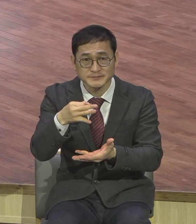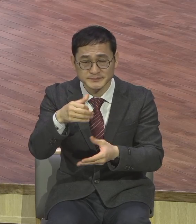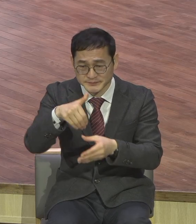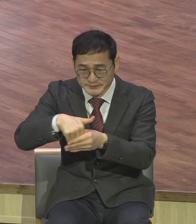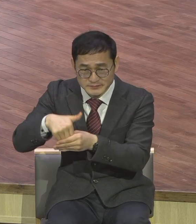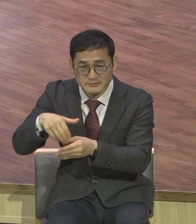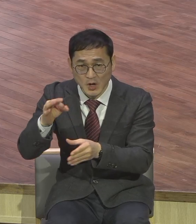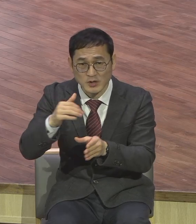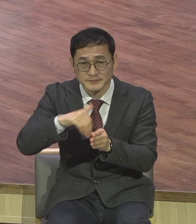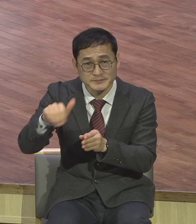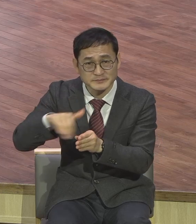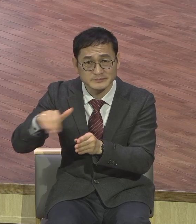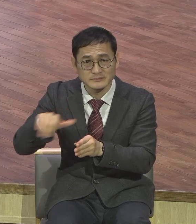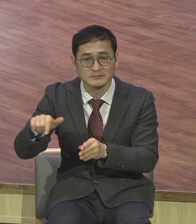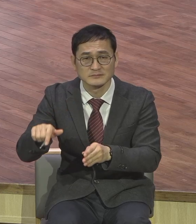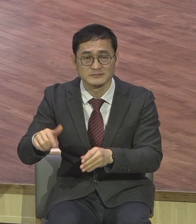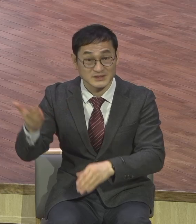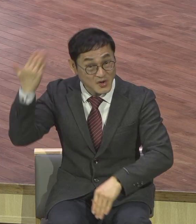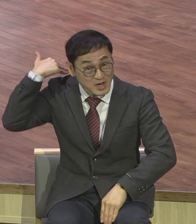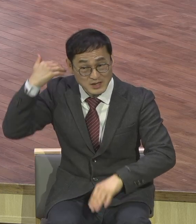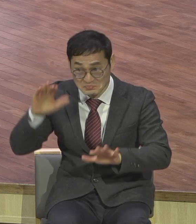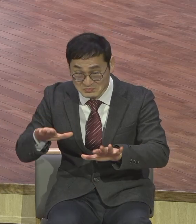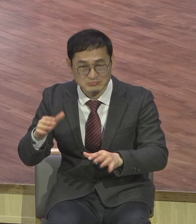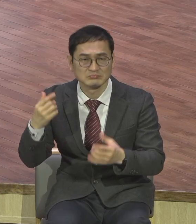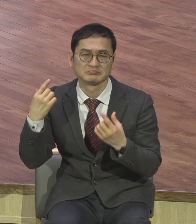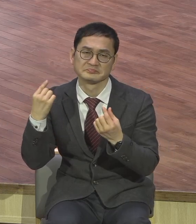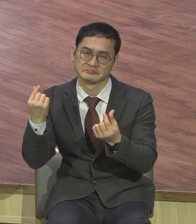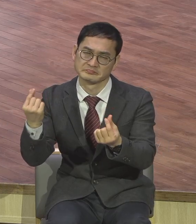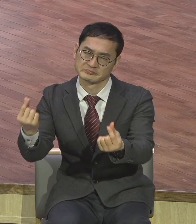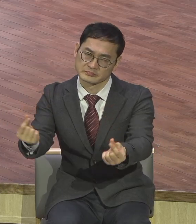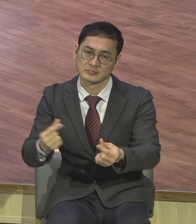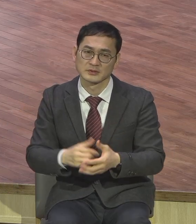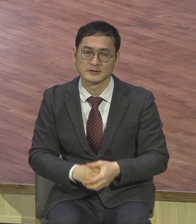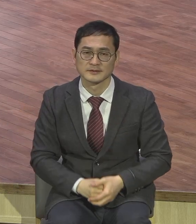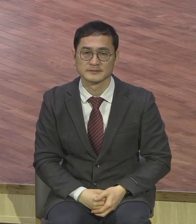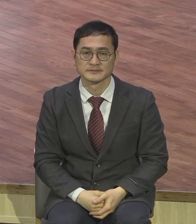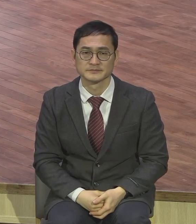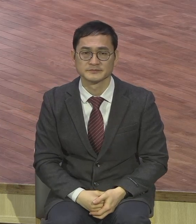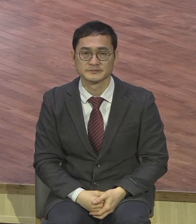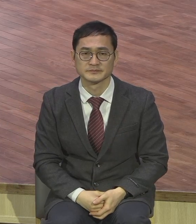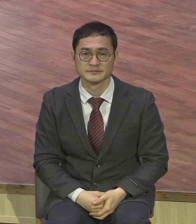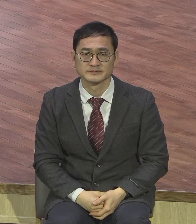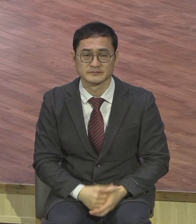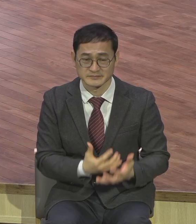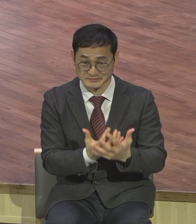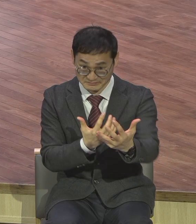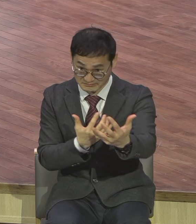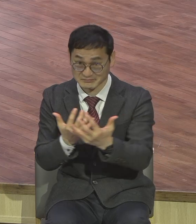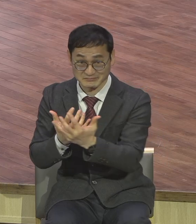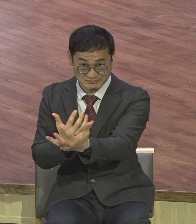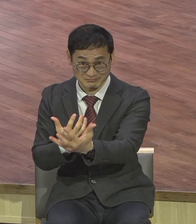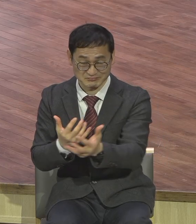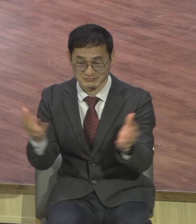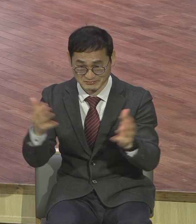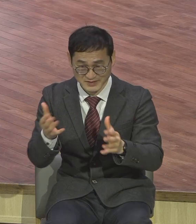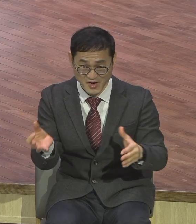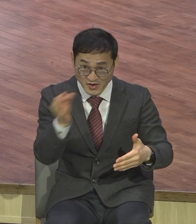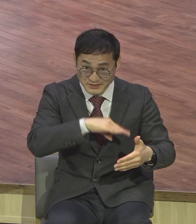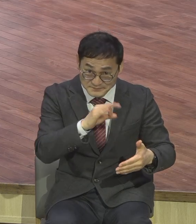온라인 헌금을 드리는데 이전의 예배 상황과 비슷한 그런 수준으로 헌금을 드리는 걸